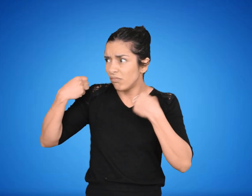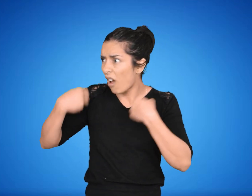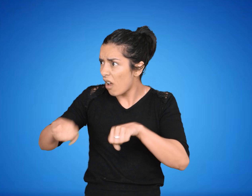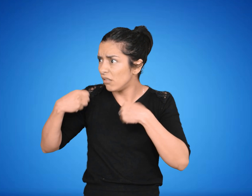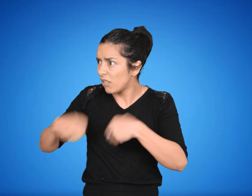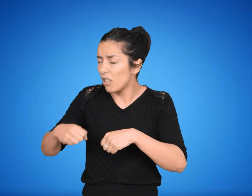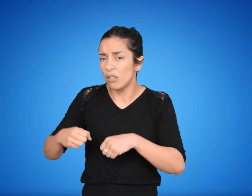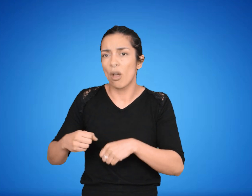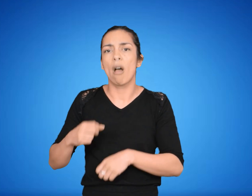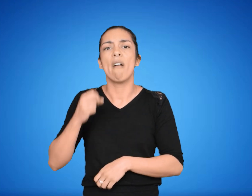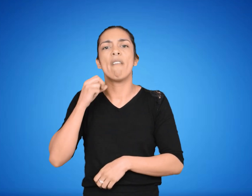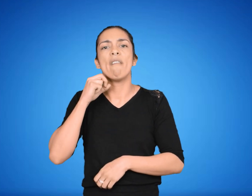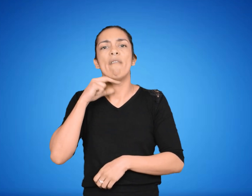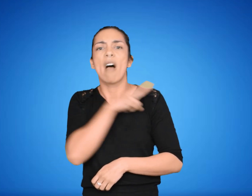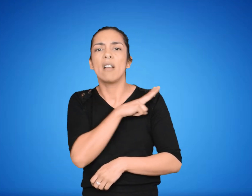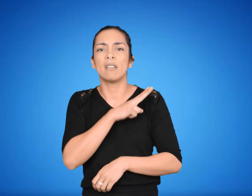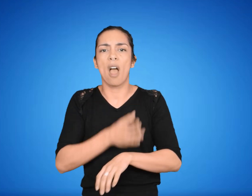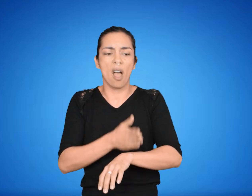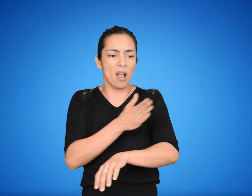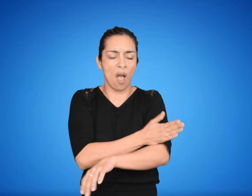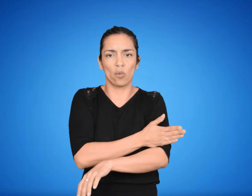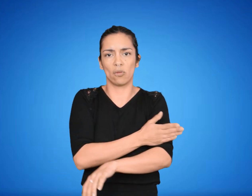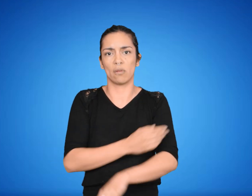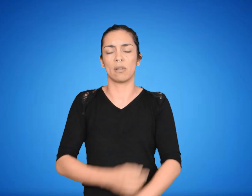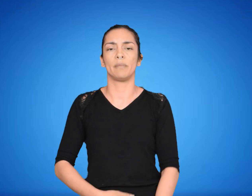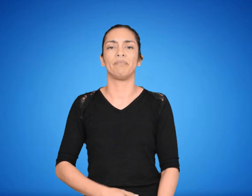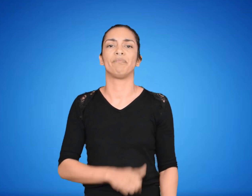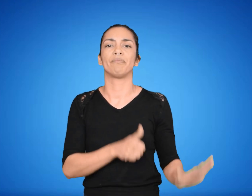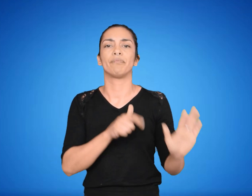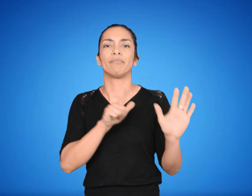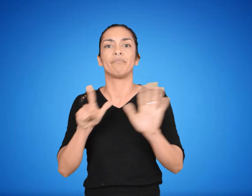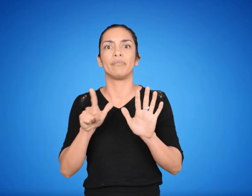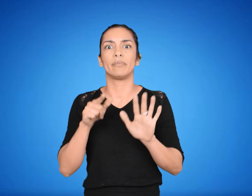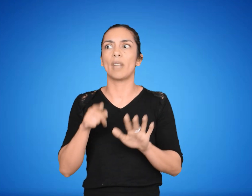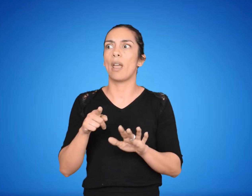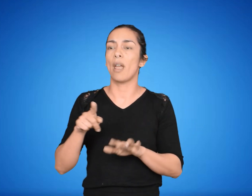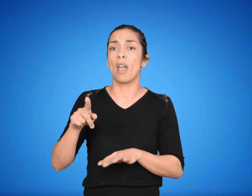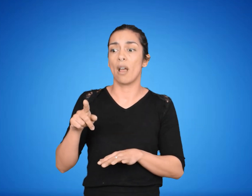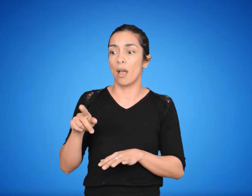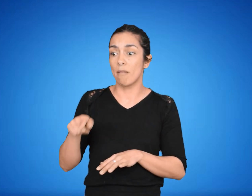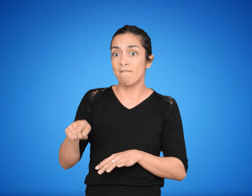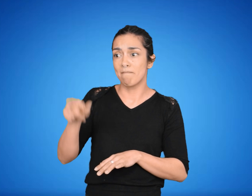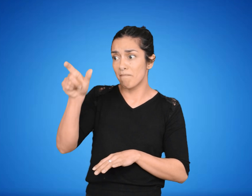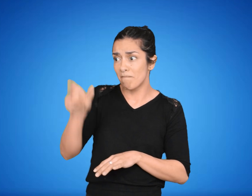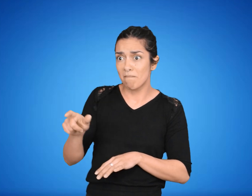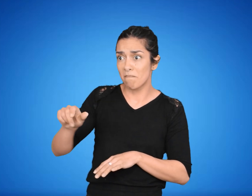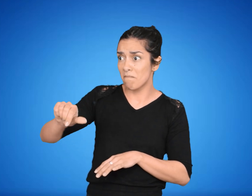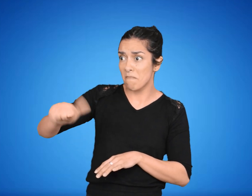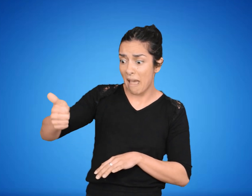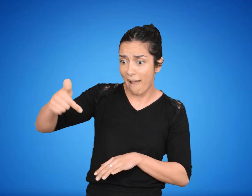ejercicio. Falacia de la causa falsa. 7. Si no permitimos